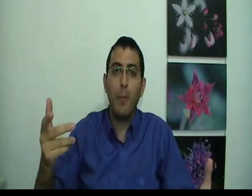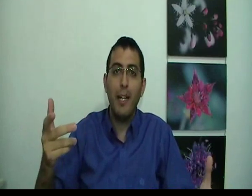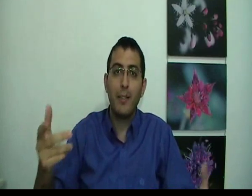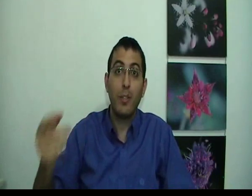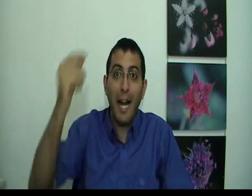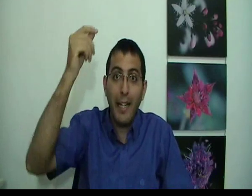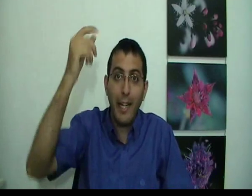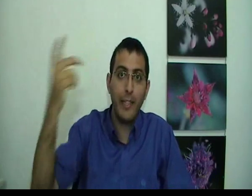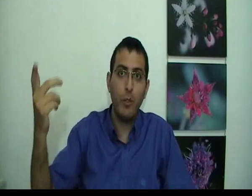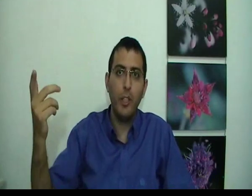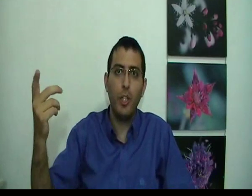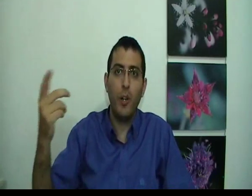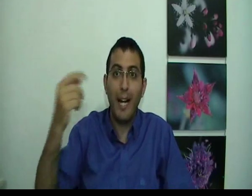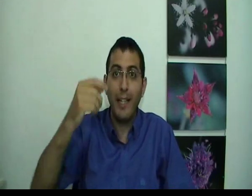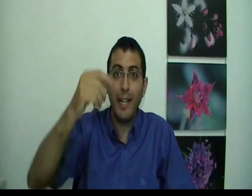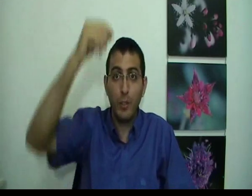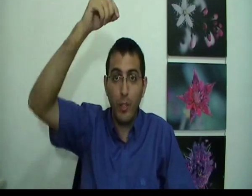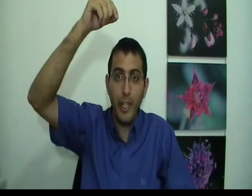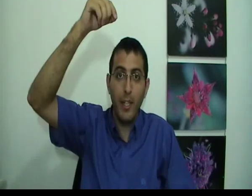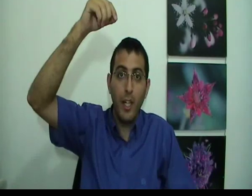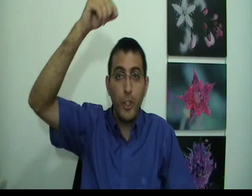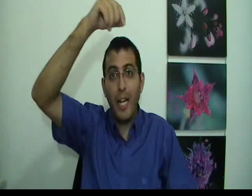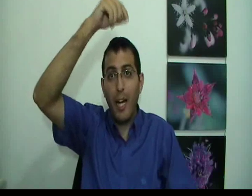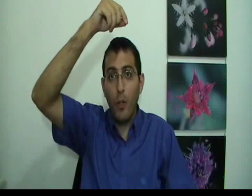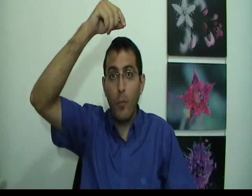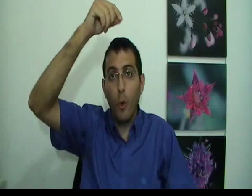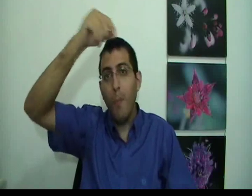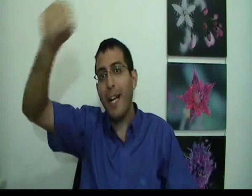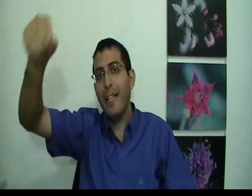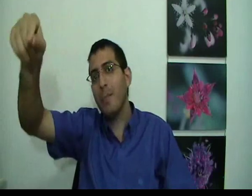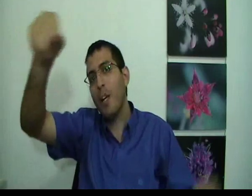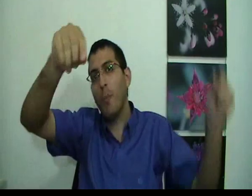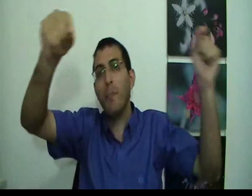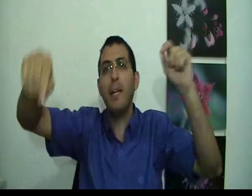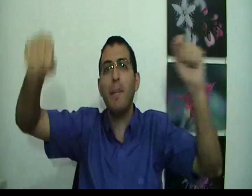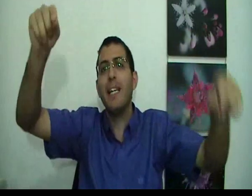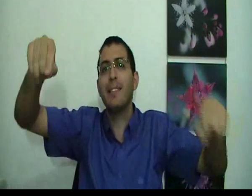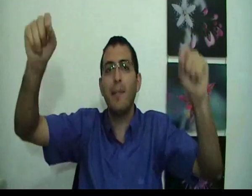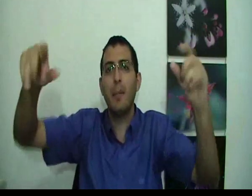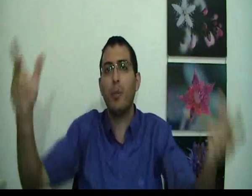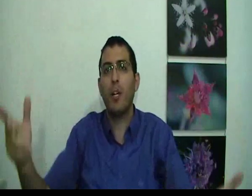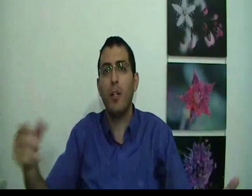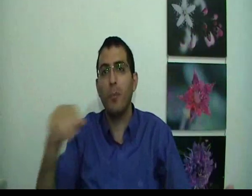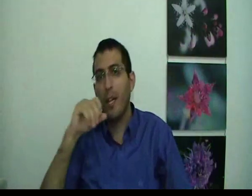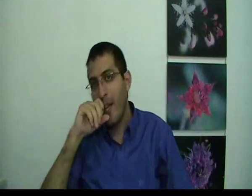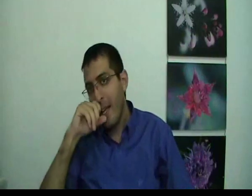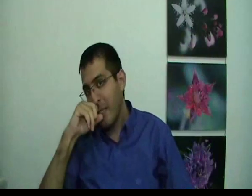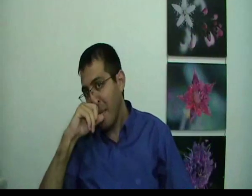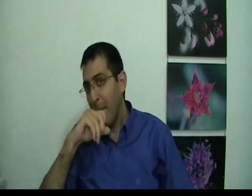מה לעשות? האני החיצוני שלו, האני החיצוני של החלום, הוא מחליט מה כל מי יעשה מה בתוך החלום. כשבן אדם